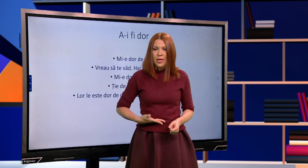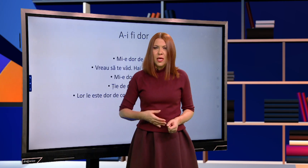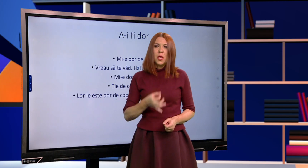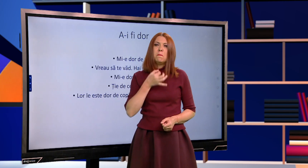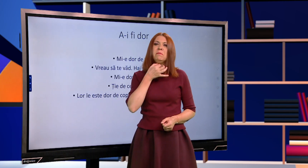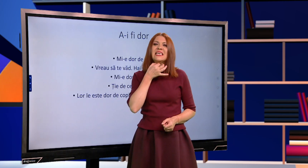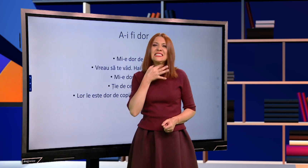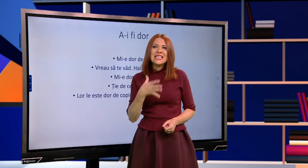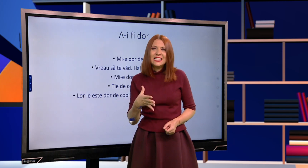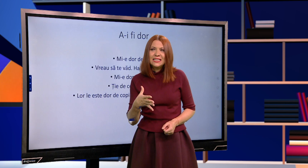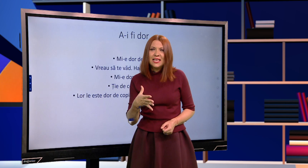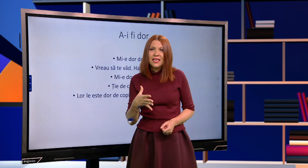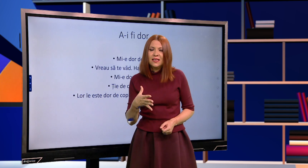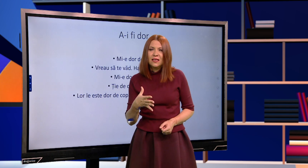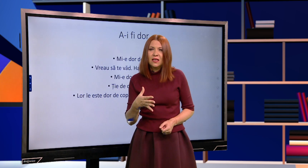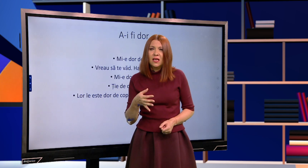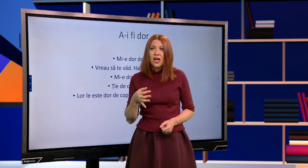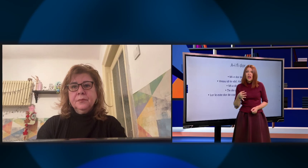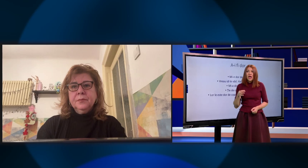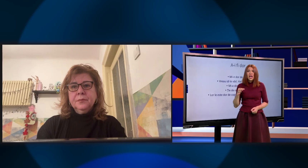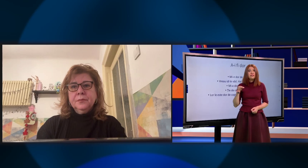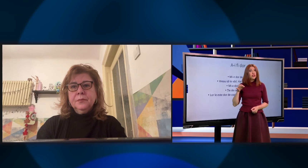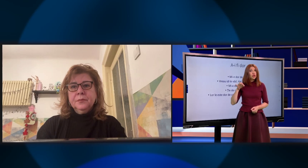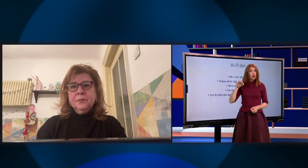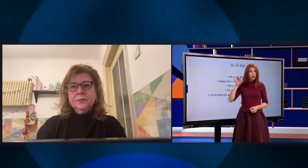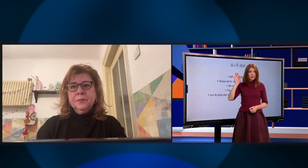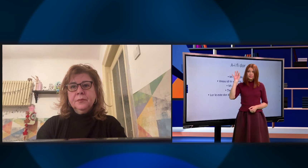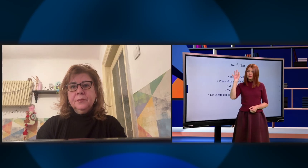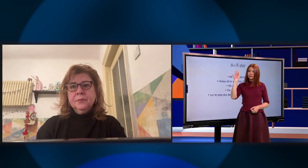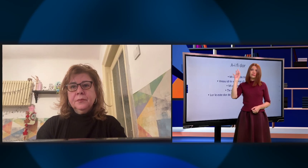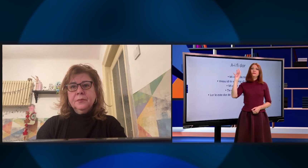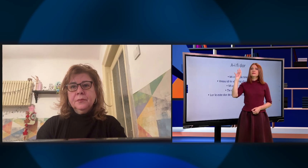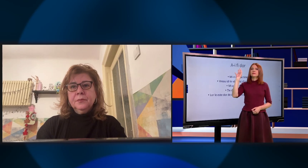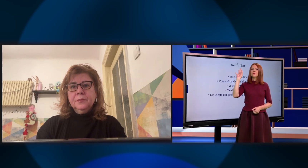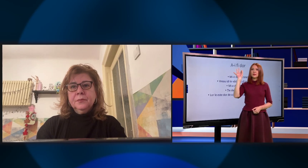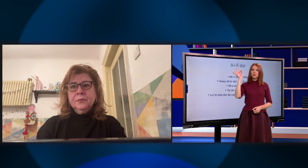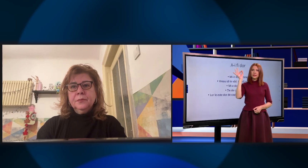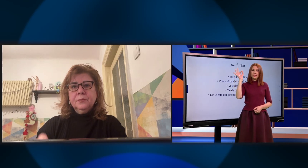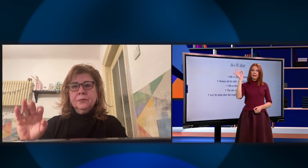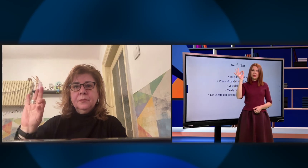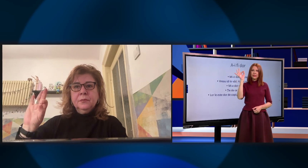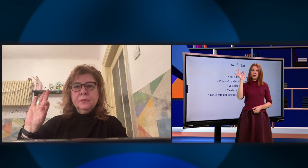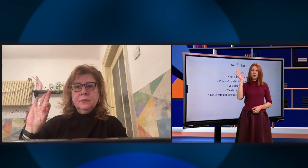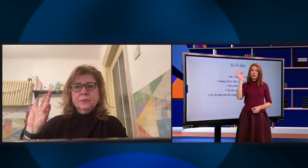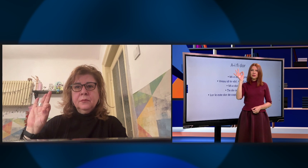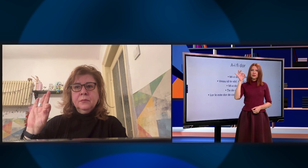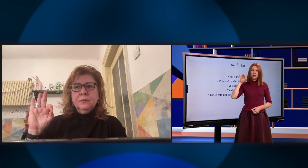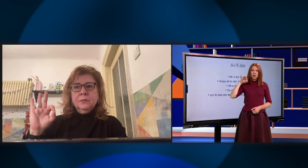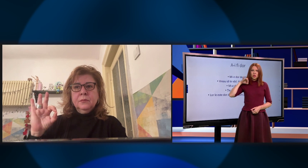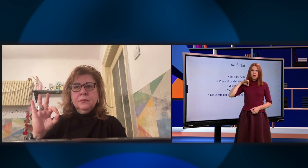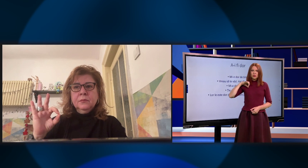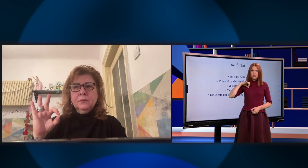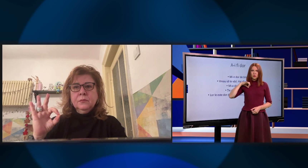foame, mi-e sete, ai fi dor. Uită-te la mână, te rog.